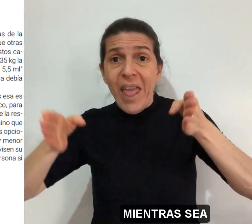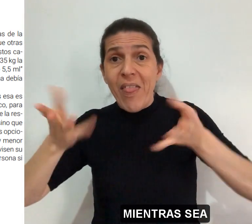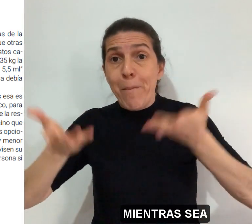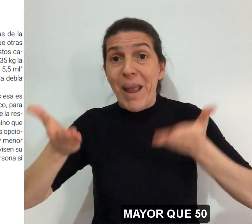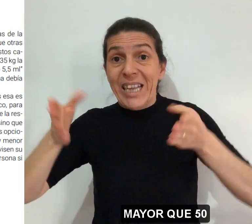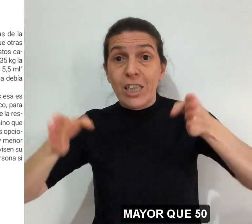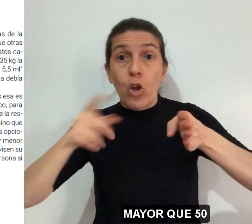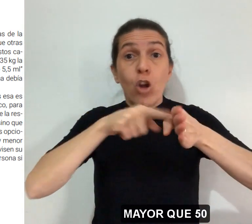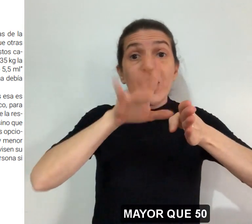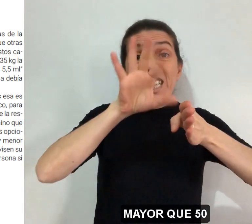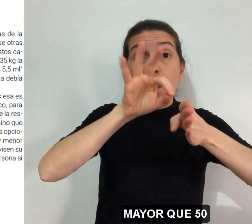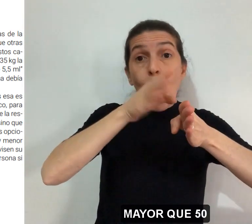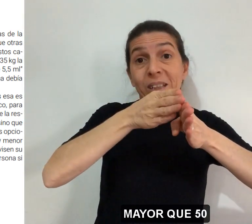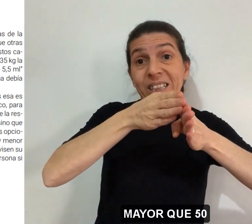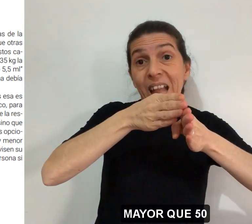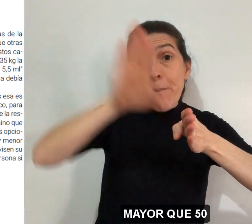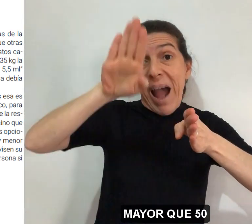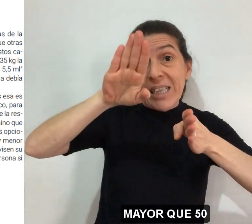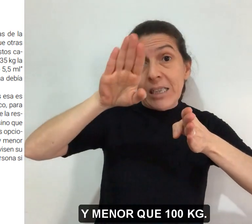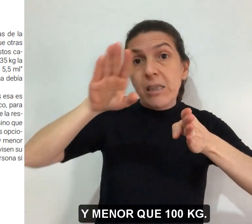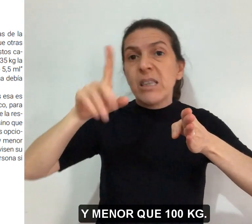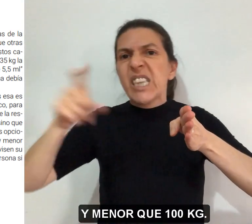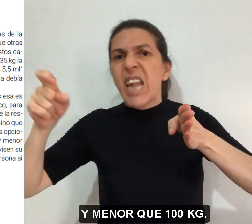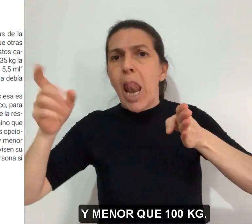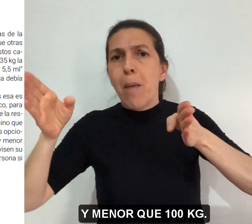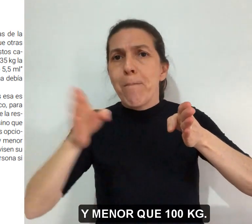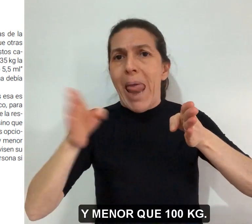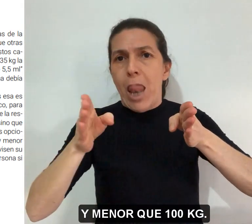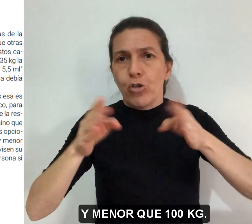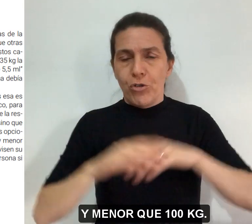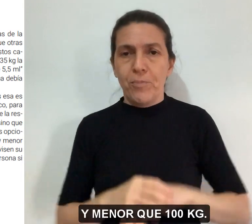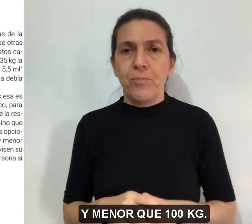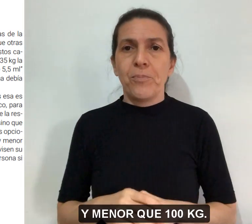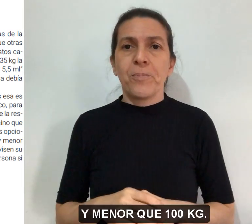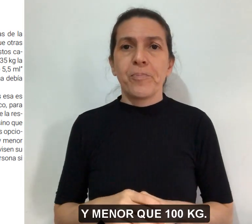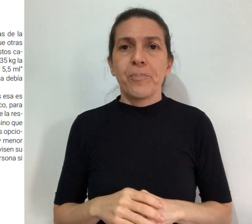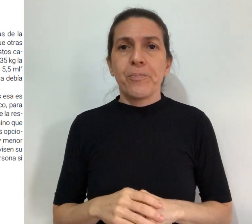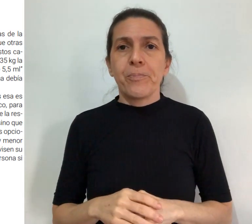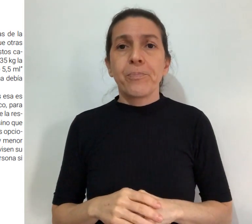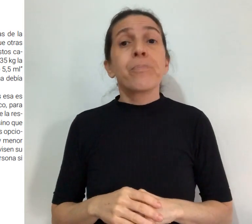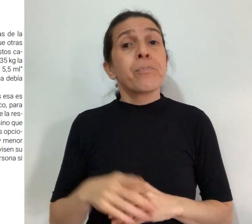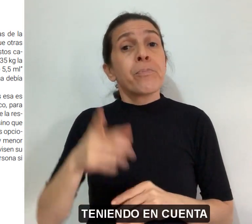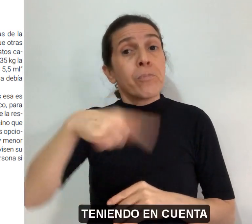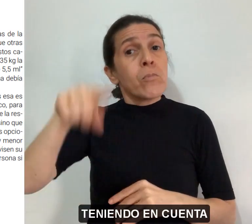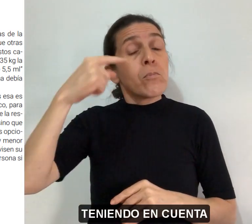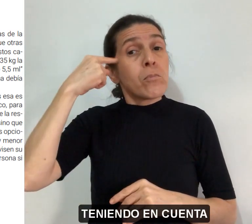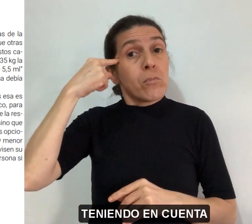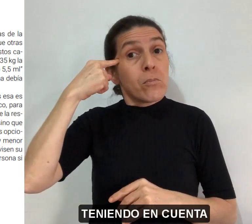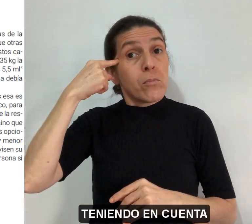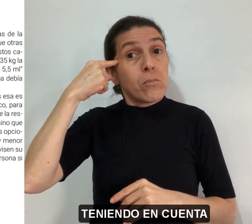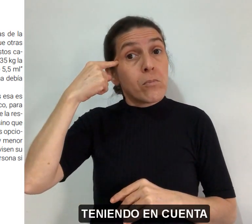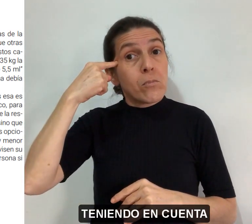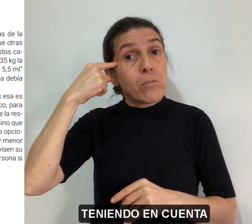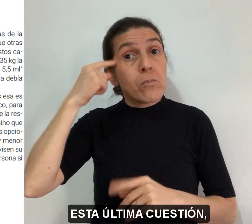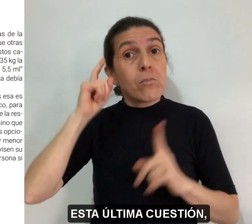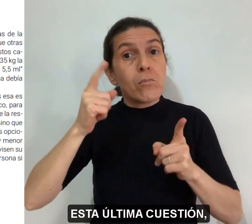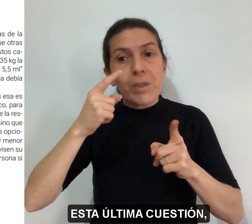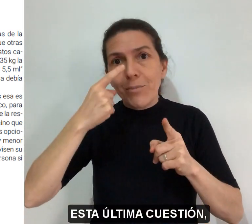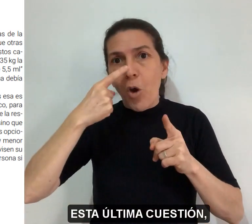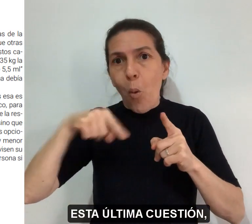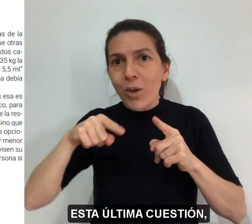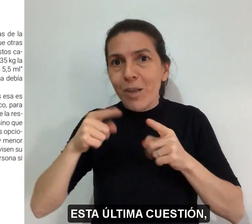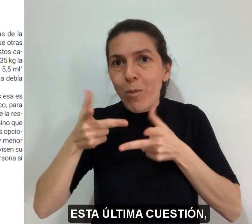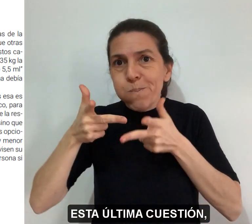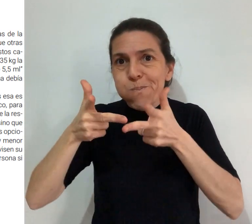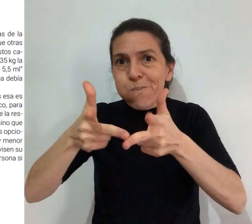sea mayor que 50 y menor que 100 kilogramos Teniendo en cuenta esta